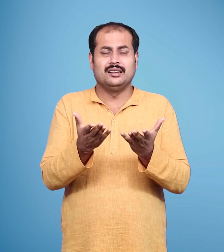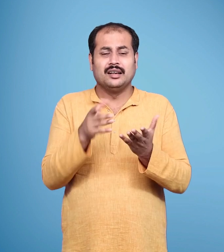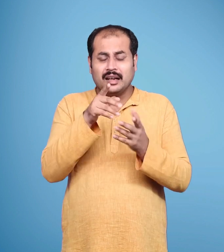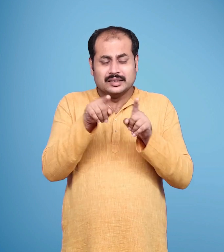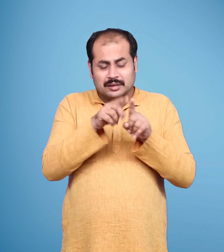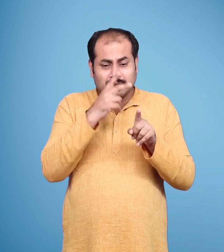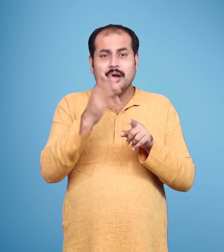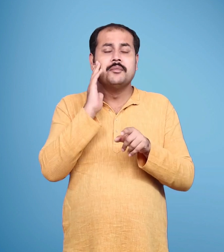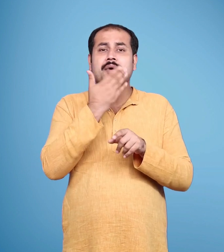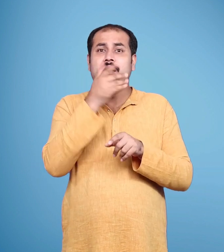घोर अपराध